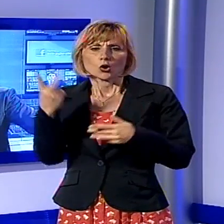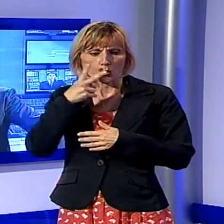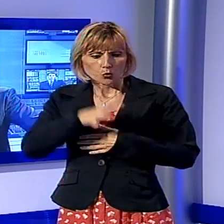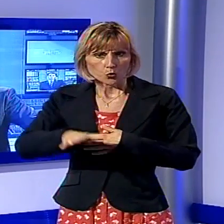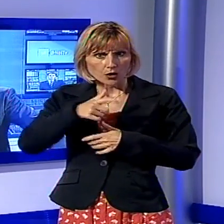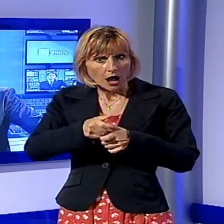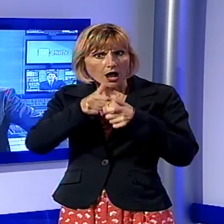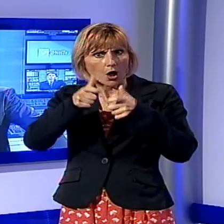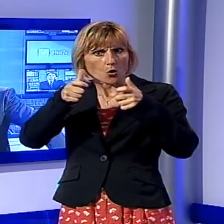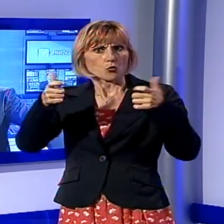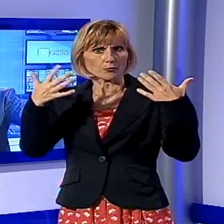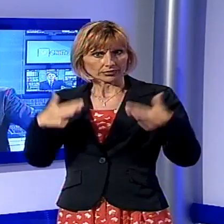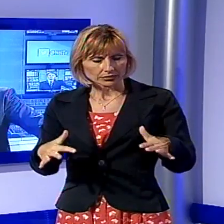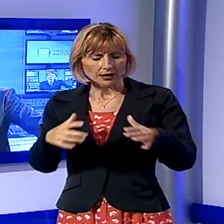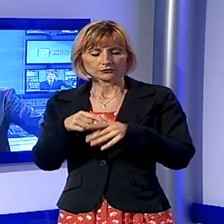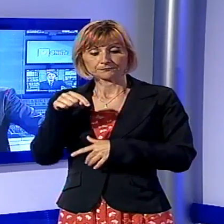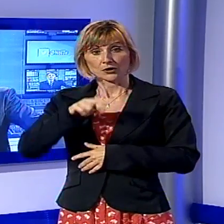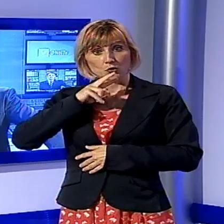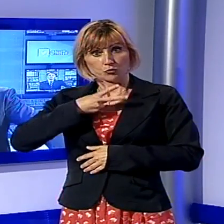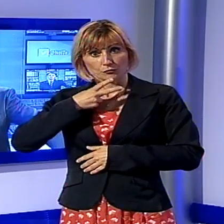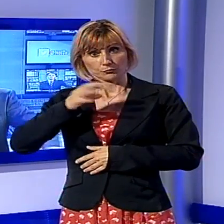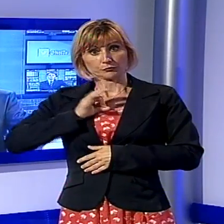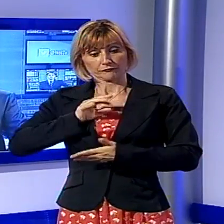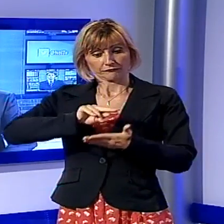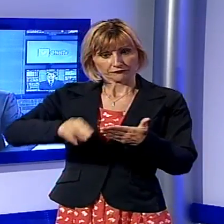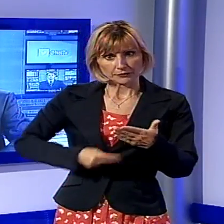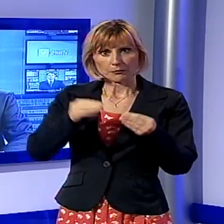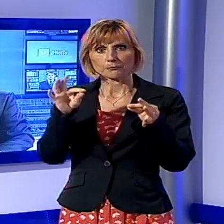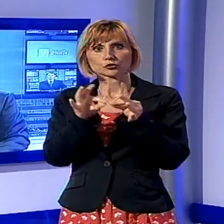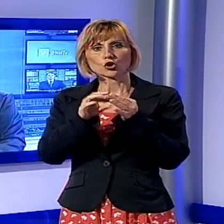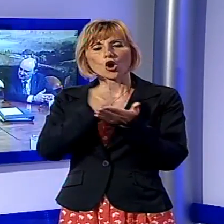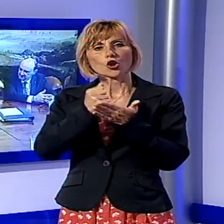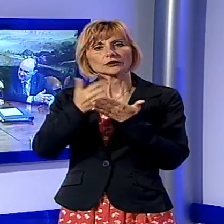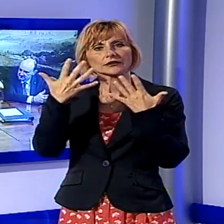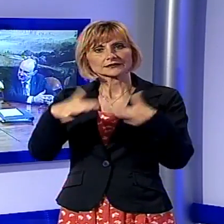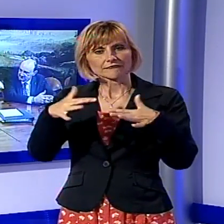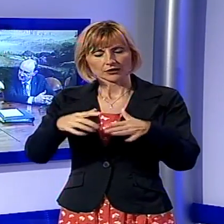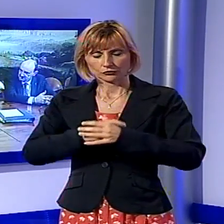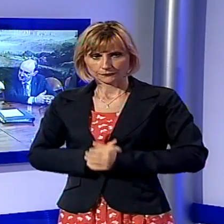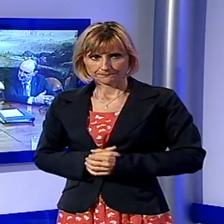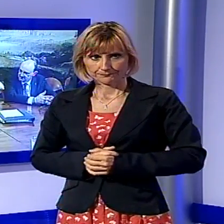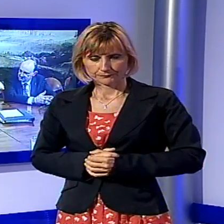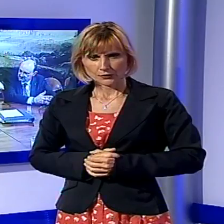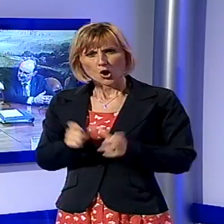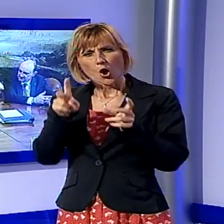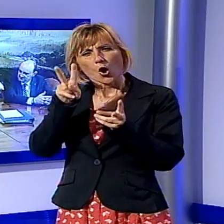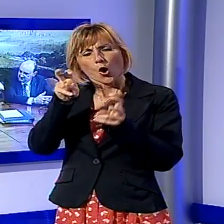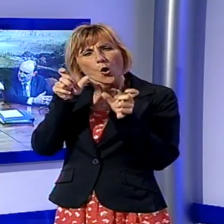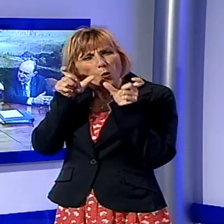pomeriggio in prefettura ha la firma di un protocollo d'intesa. L'usura si può battere ma è necessario